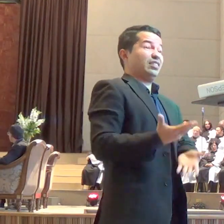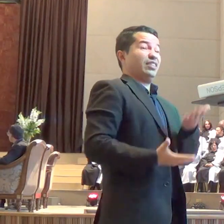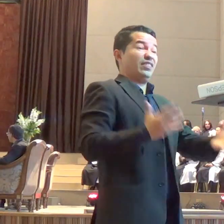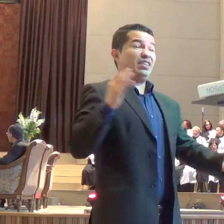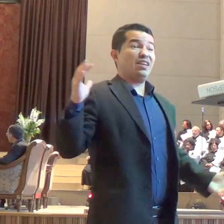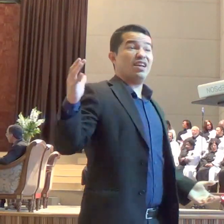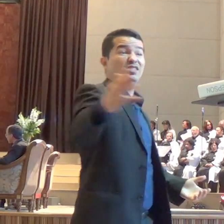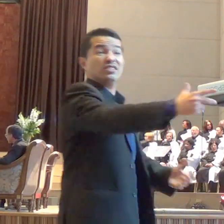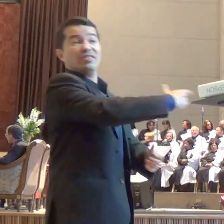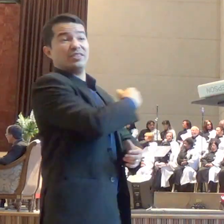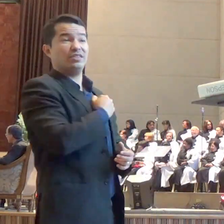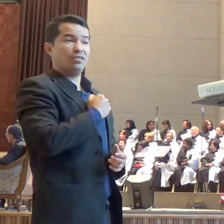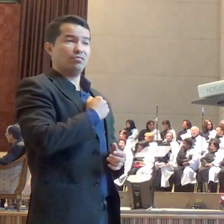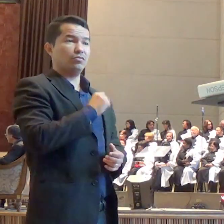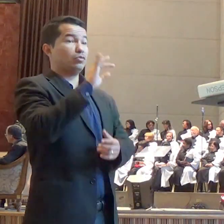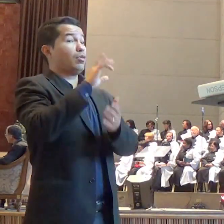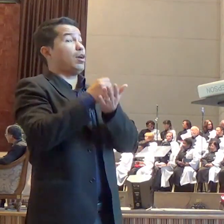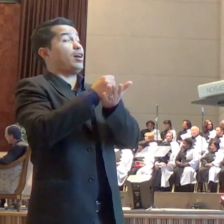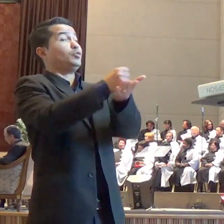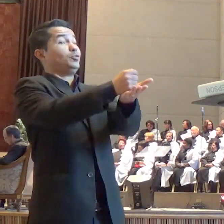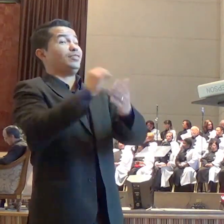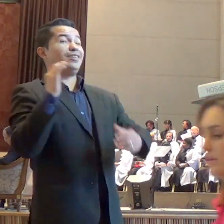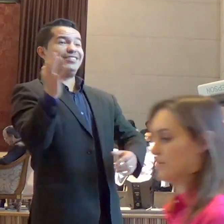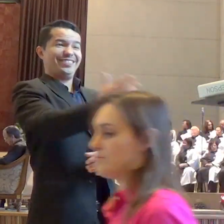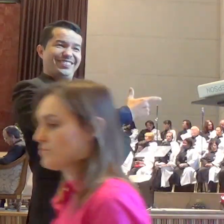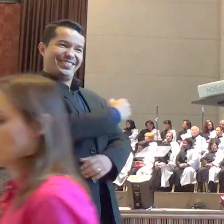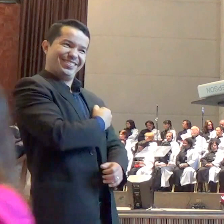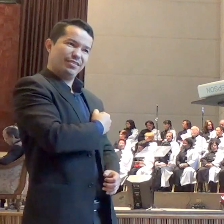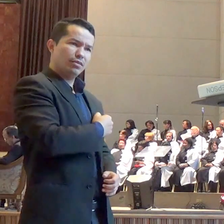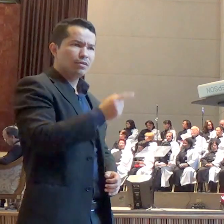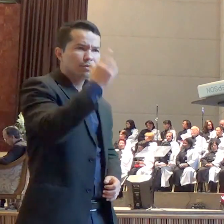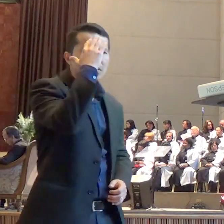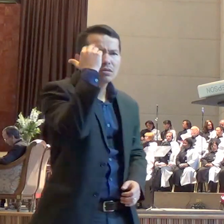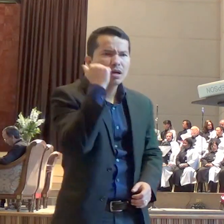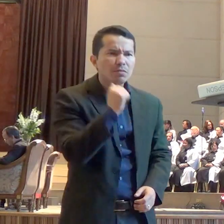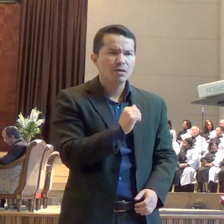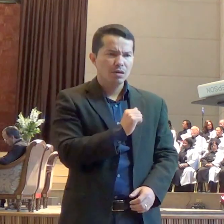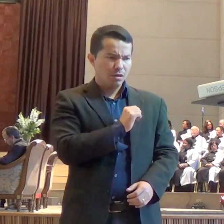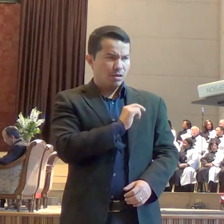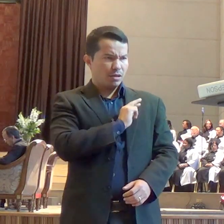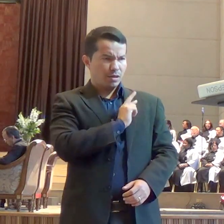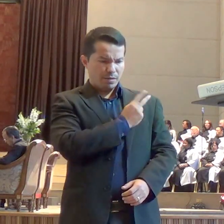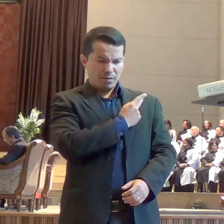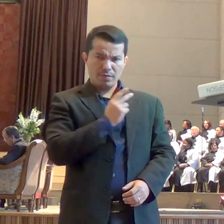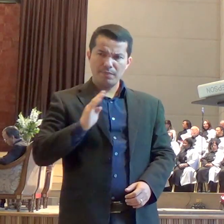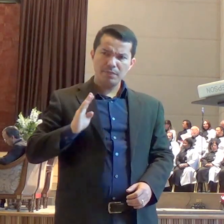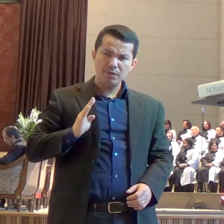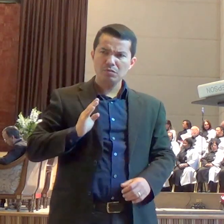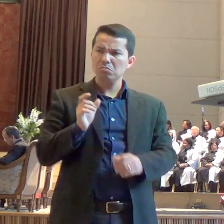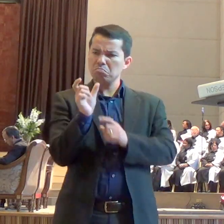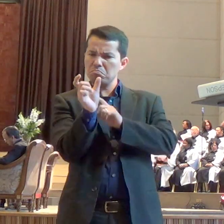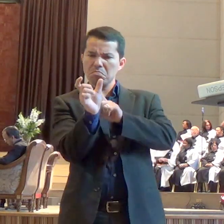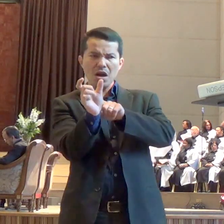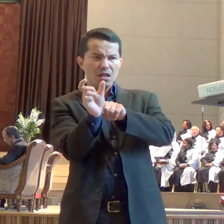A palavra anjo, em hebraico e em grego, significa mensageiro,